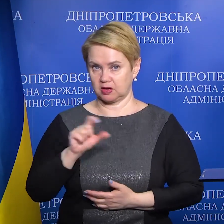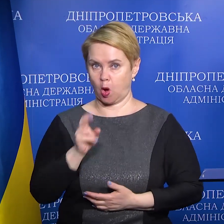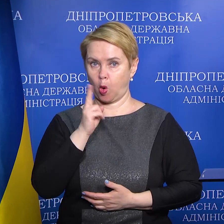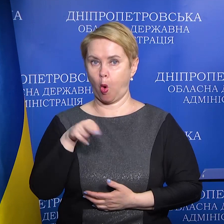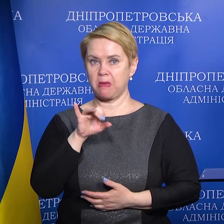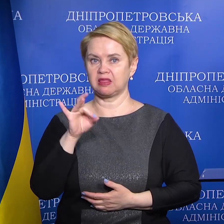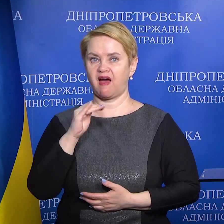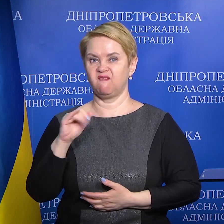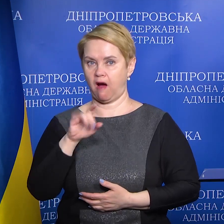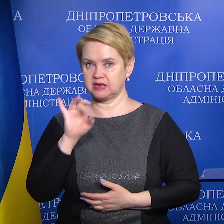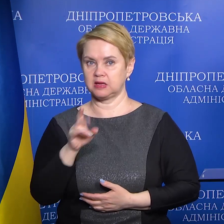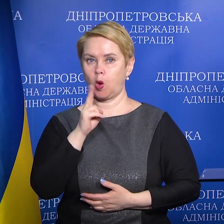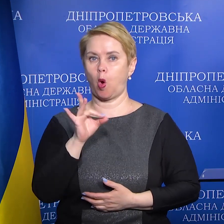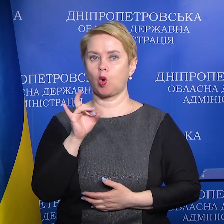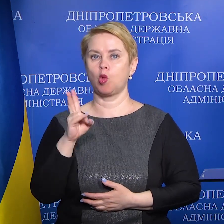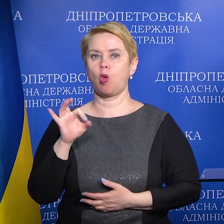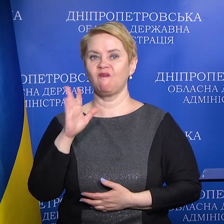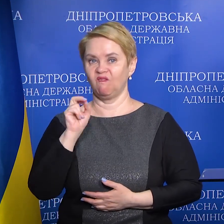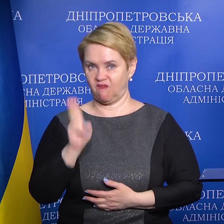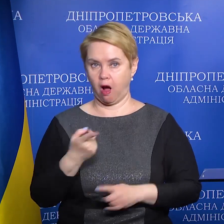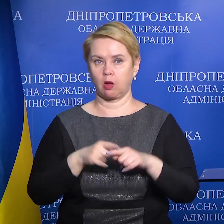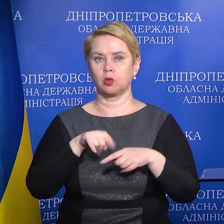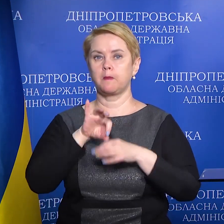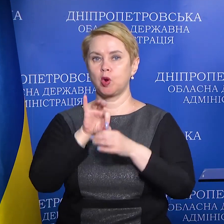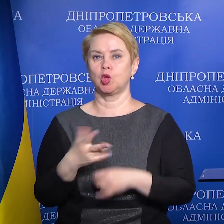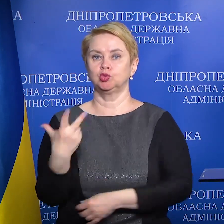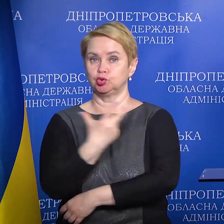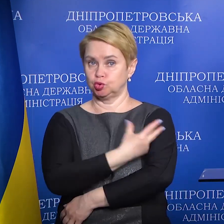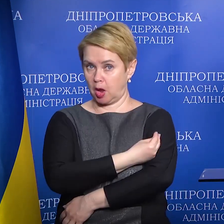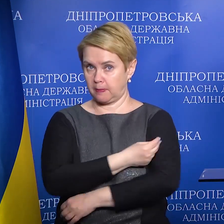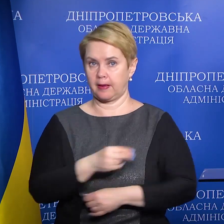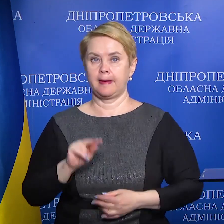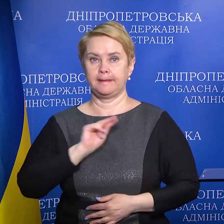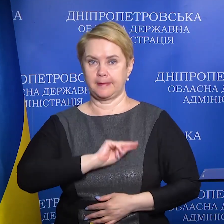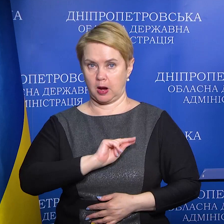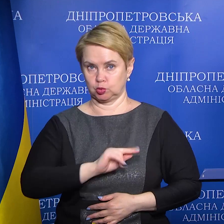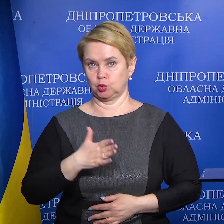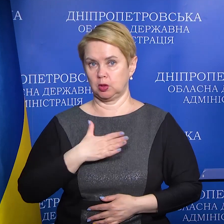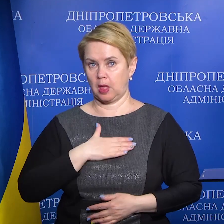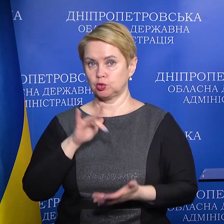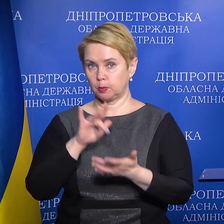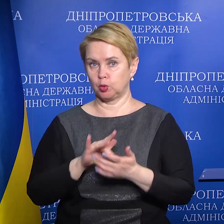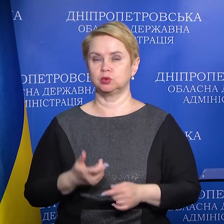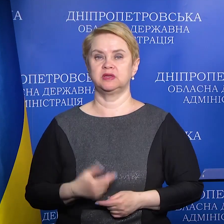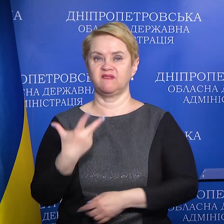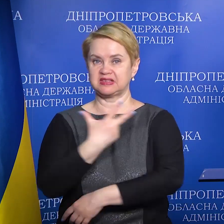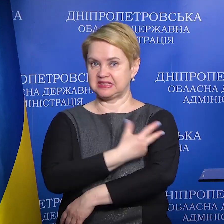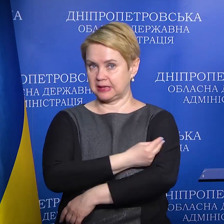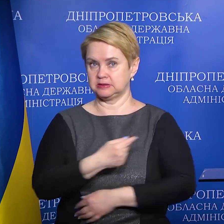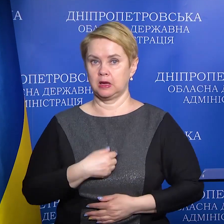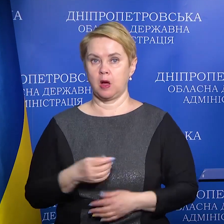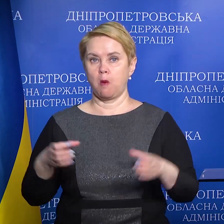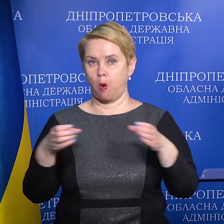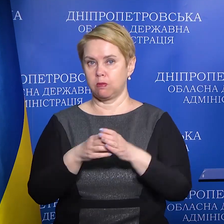Це комірнатіп, файзер та коронавак, якими проводиться щеплення. Працюють наші пункти, центри вакцинації,